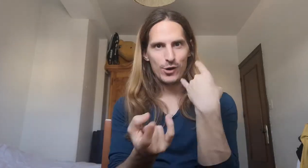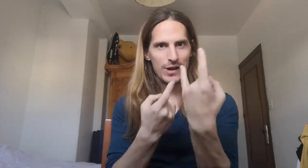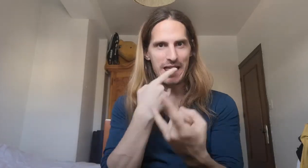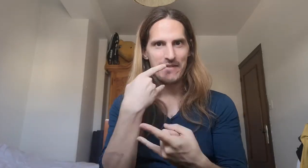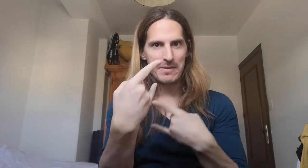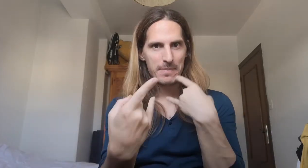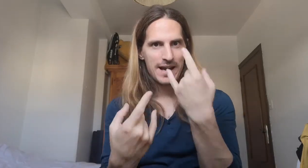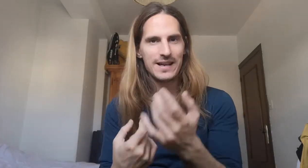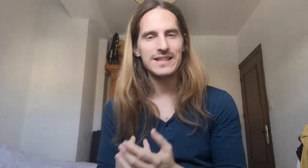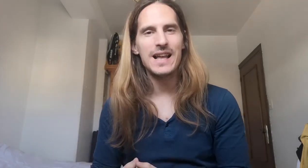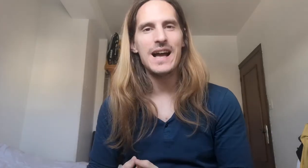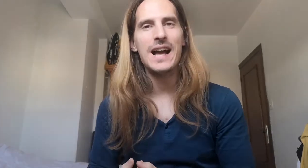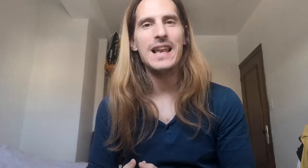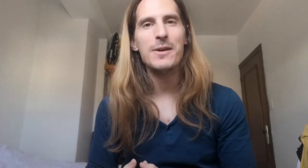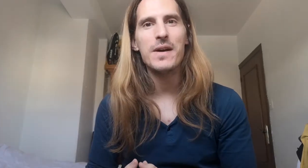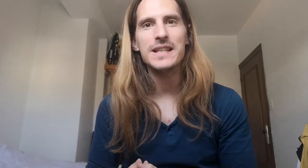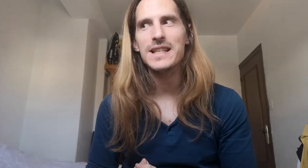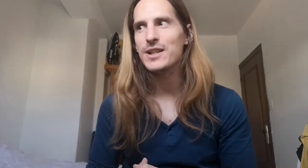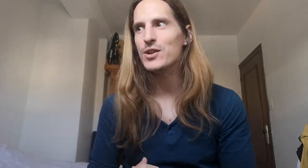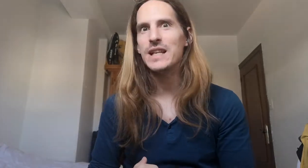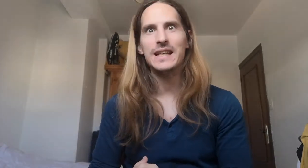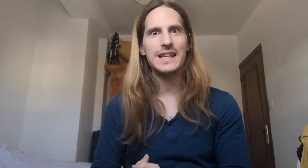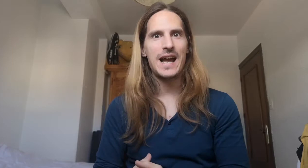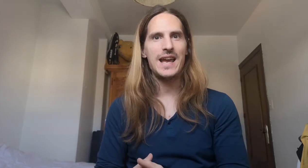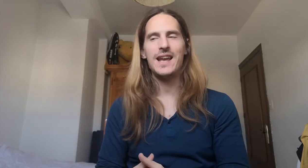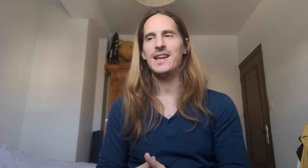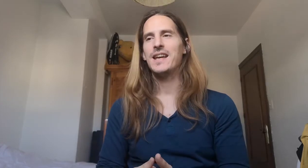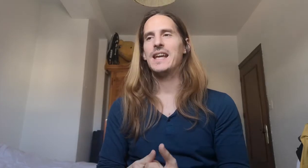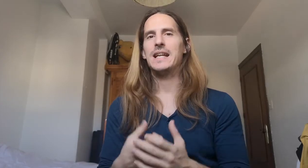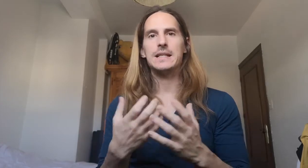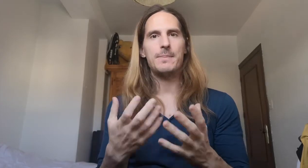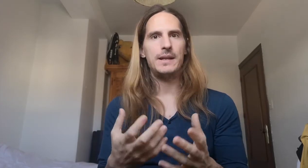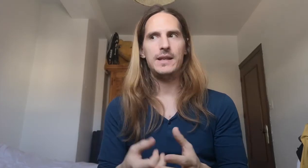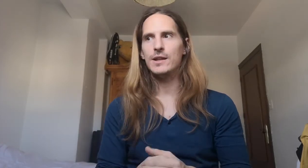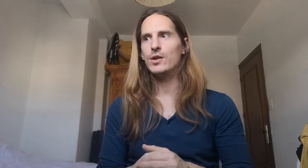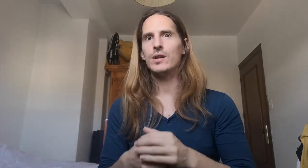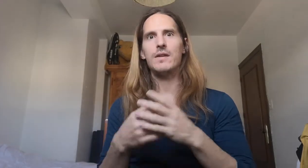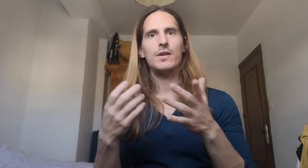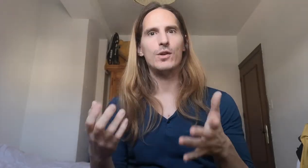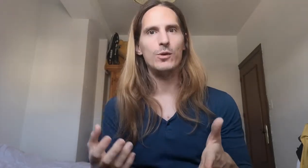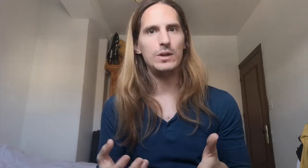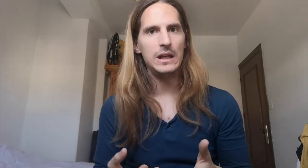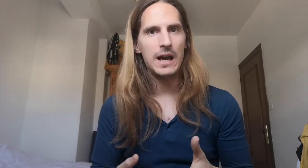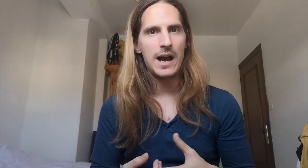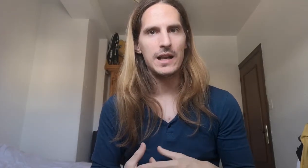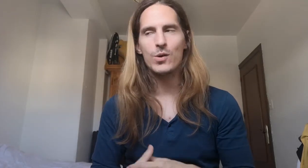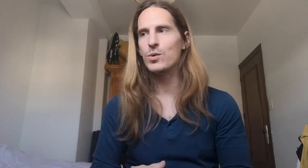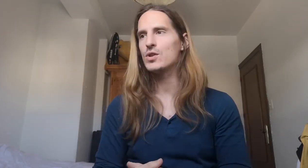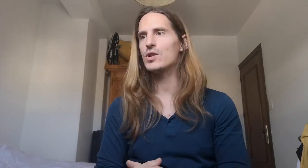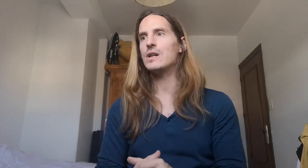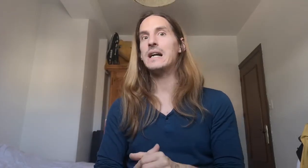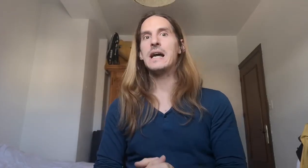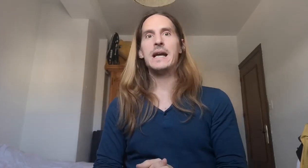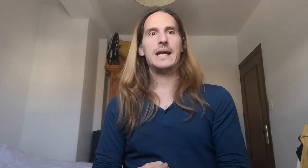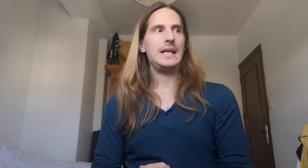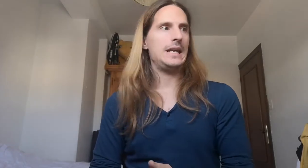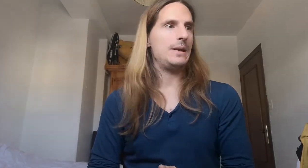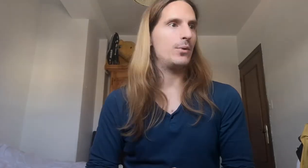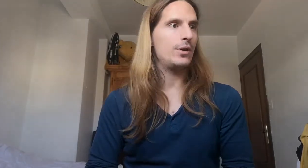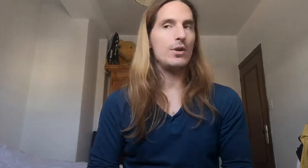cada vez más la lengua de signos, te atrae, estás aprendiendo, estás viendo la utilidad al curso. Y bueno, lo